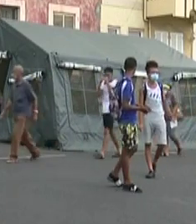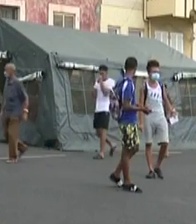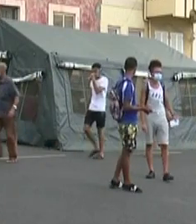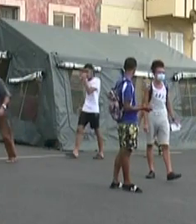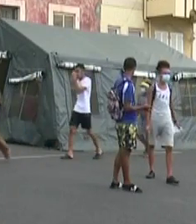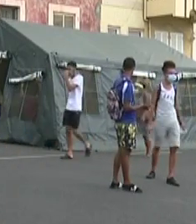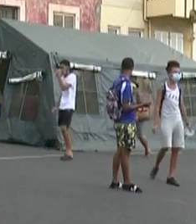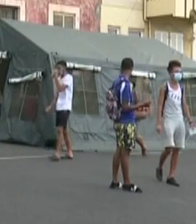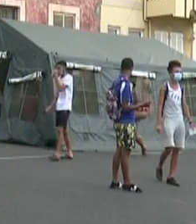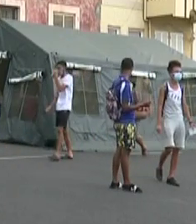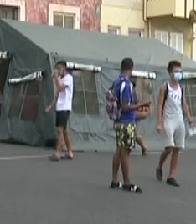recuperados.